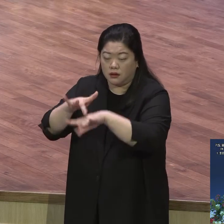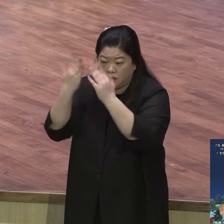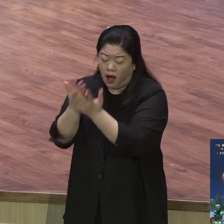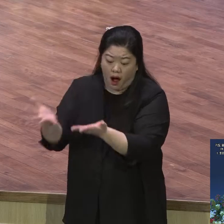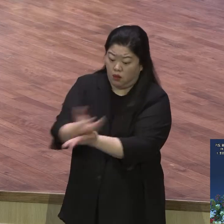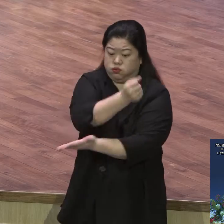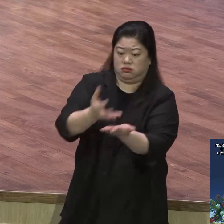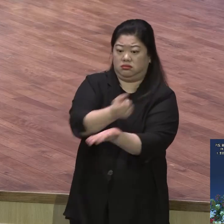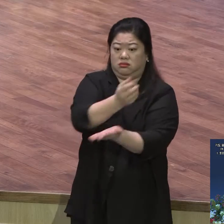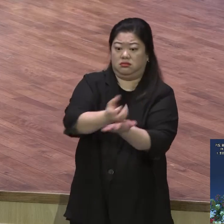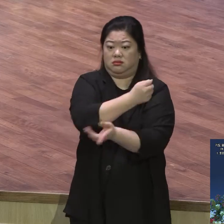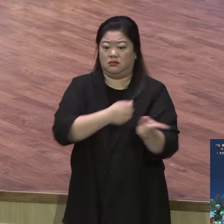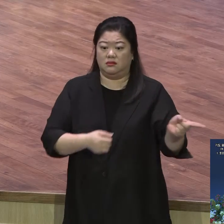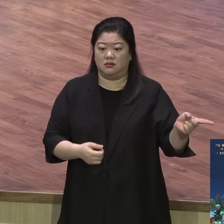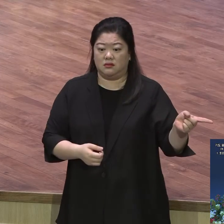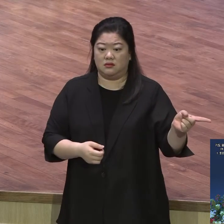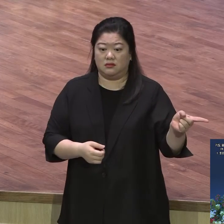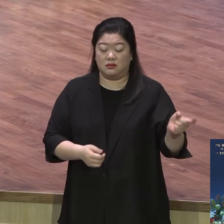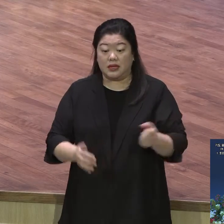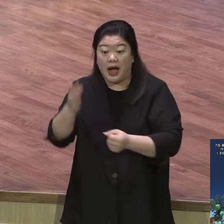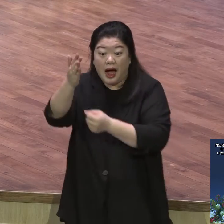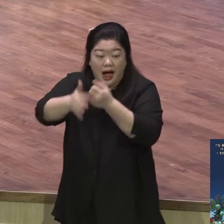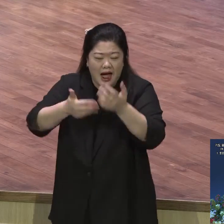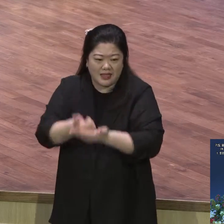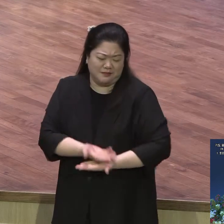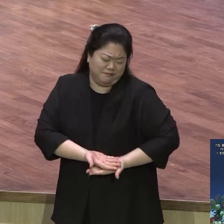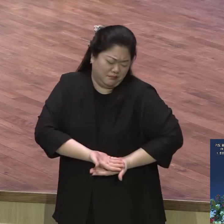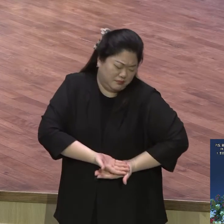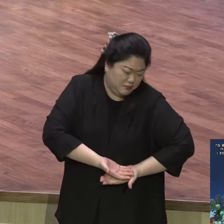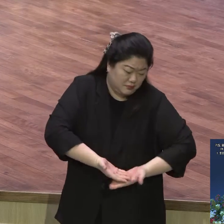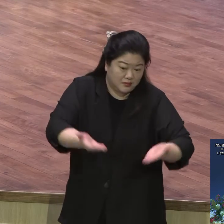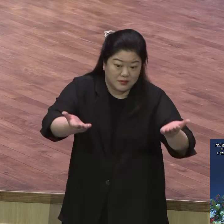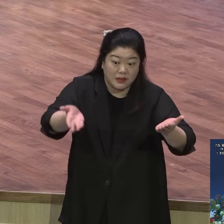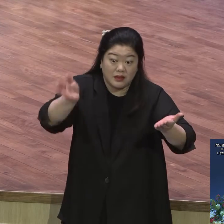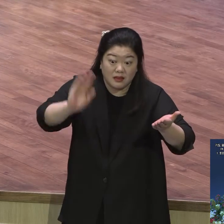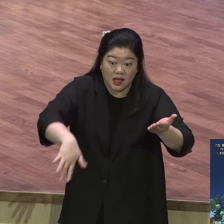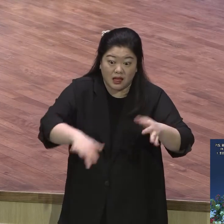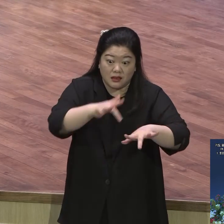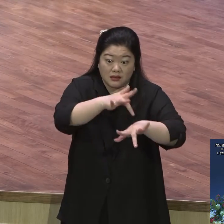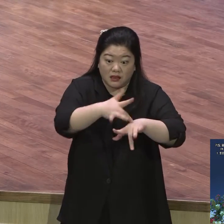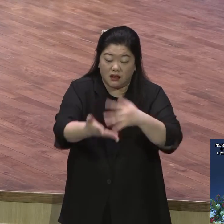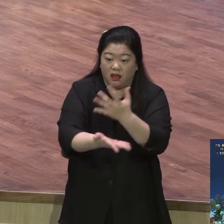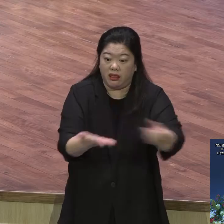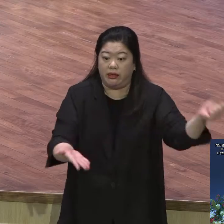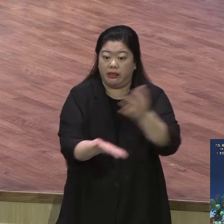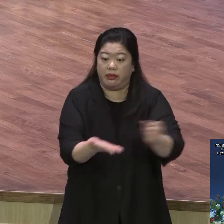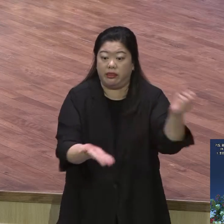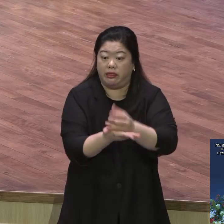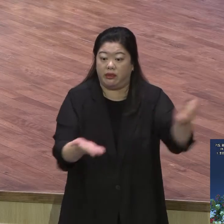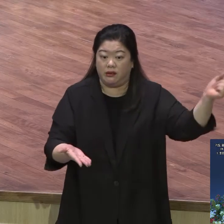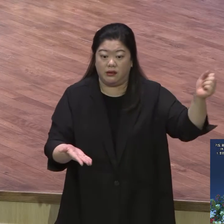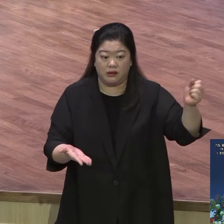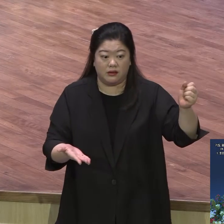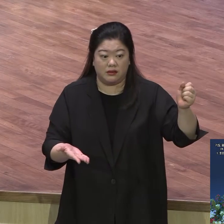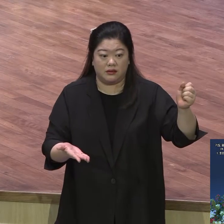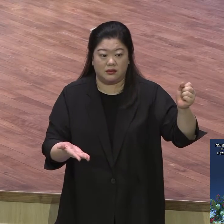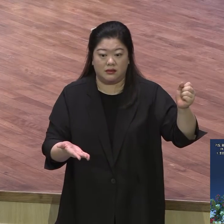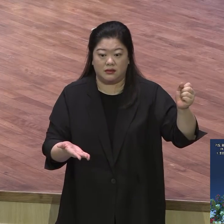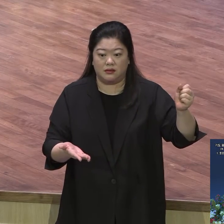날라다 풍성하게 주시는데 기도 안 하니까 뺏긴단 말이에요 오늘부터 하면 하나님 진짜 살아계신지